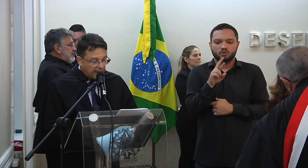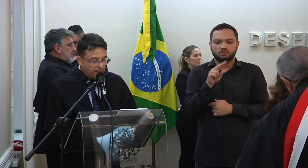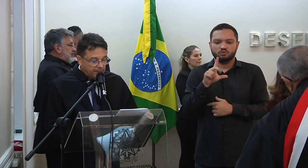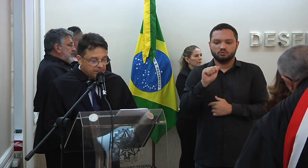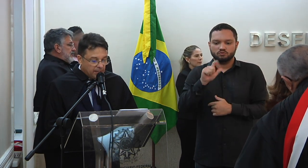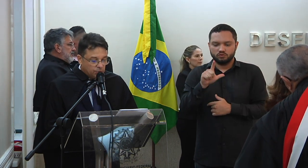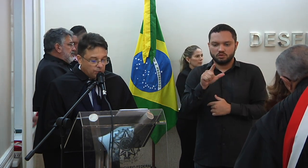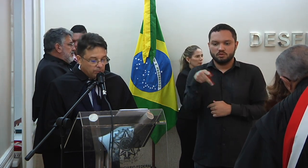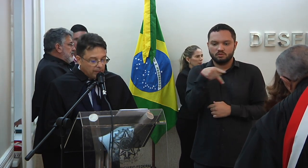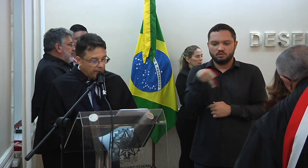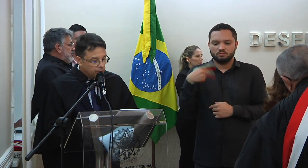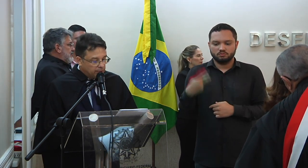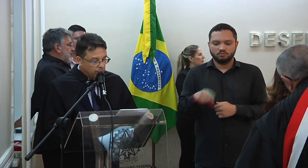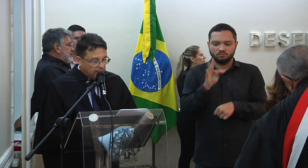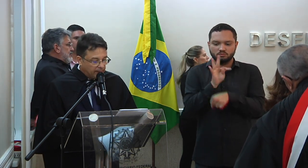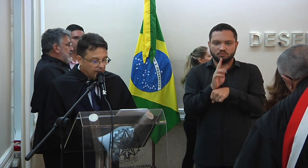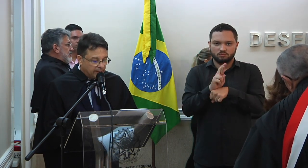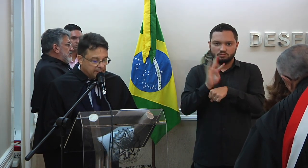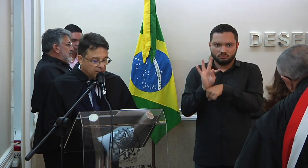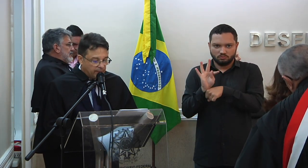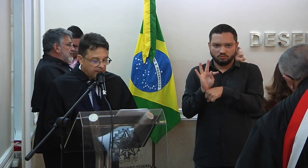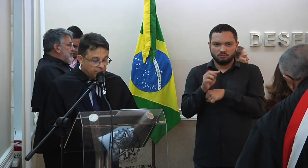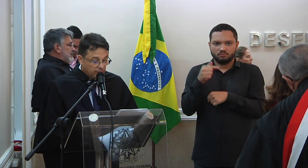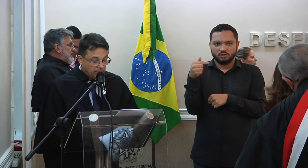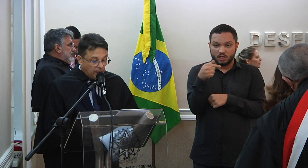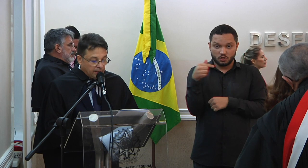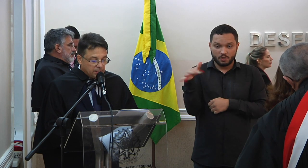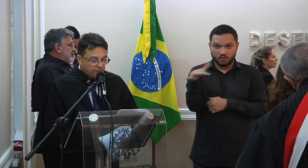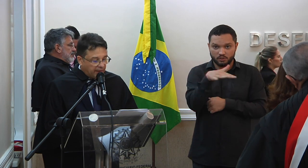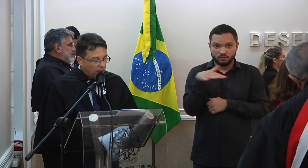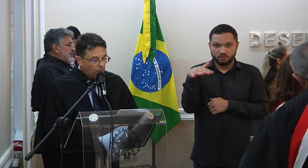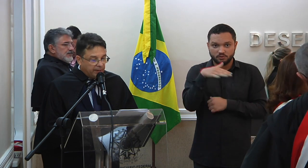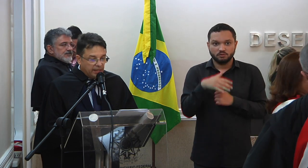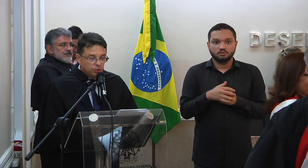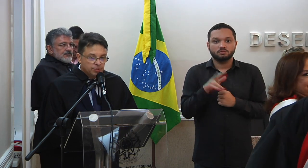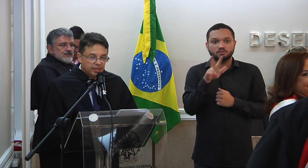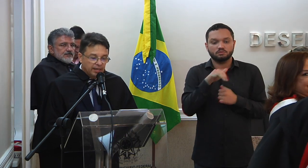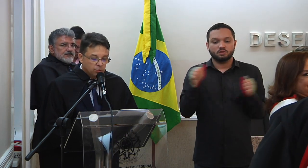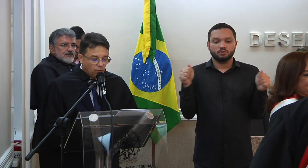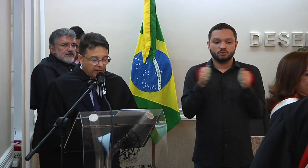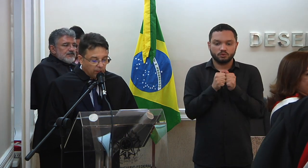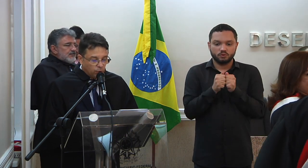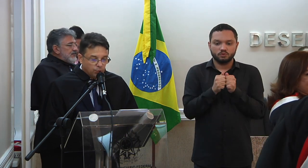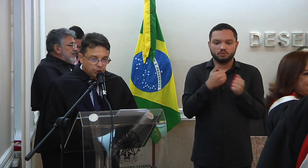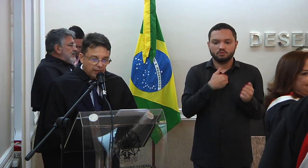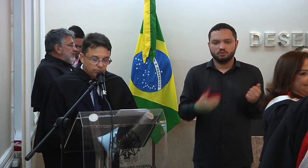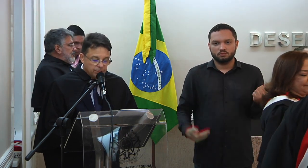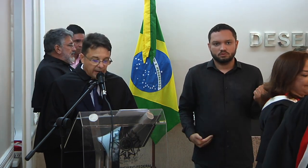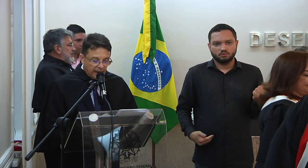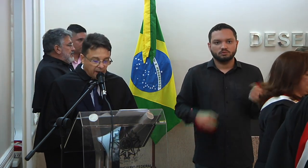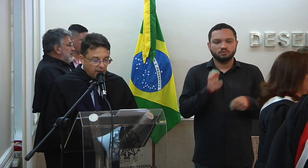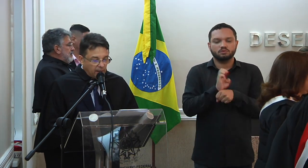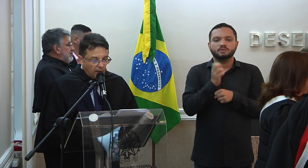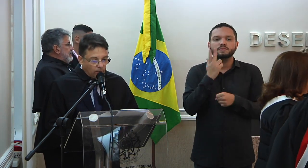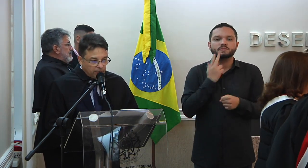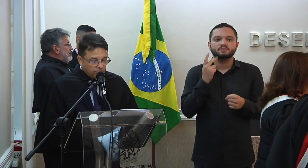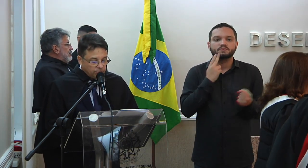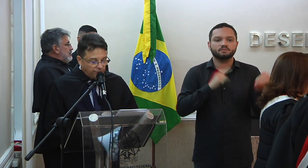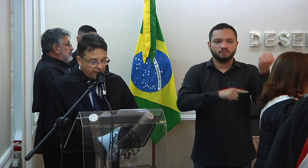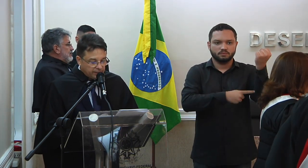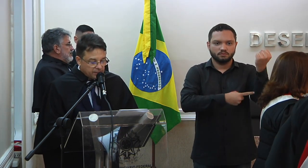Vasconcelos Maia, presidente do Tribunal Regional do Trabalho da Sétima Região, que se fará acompanhar, de sua excelência, o governador do Estado do Ceará,